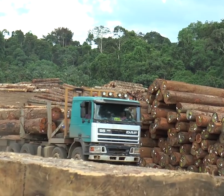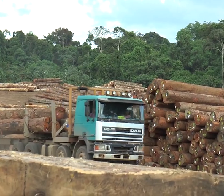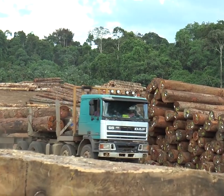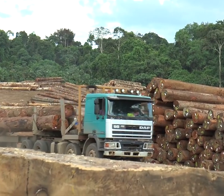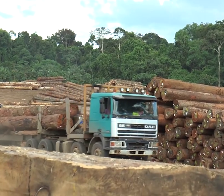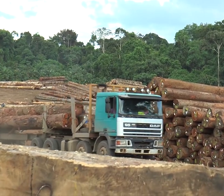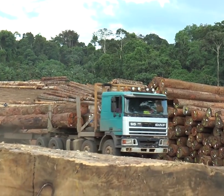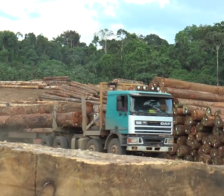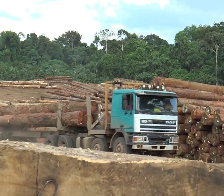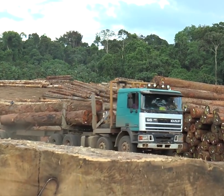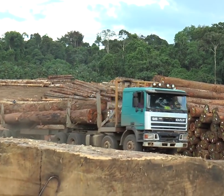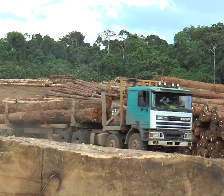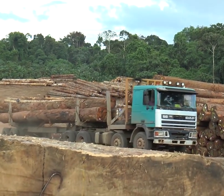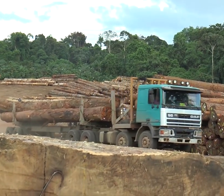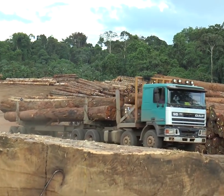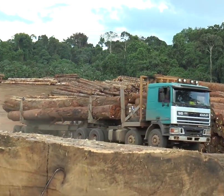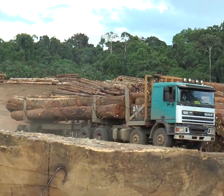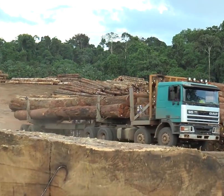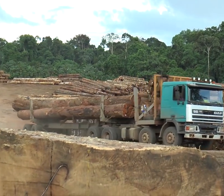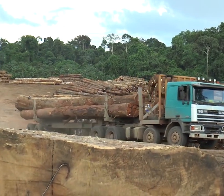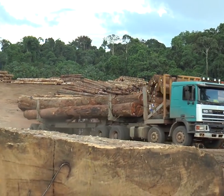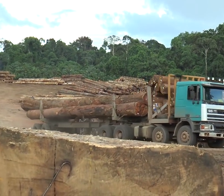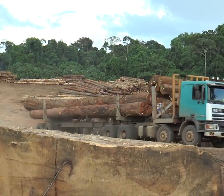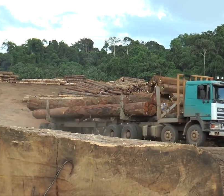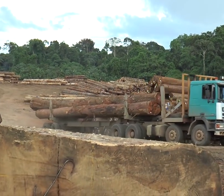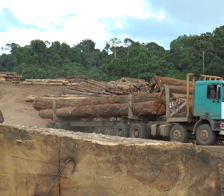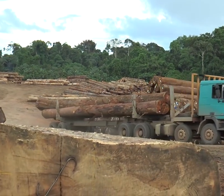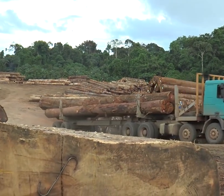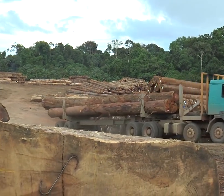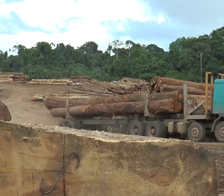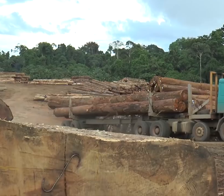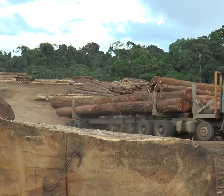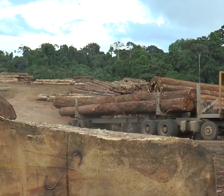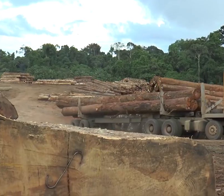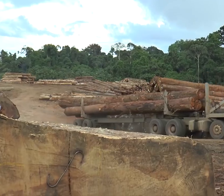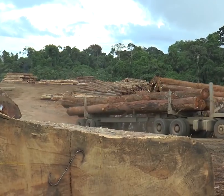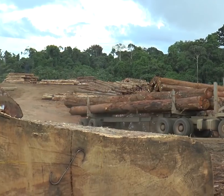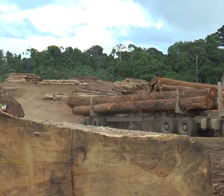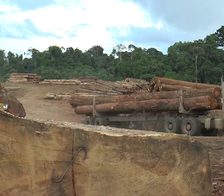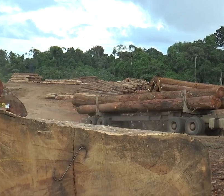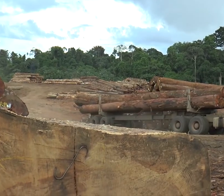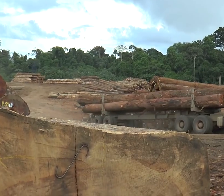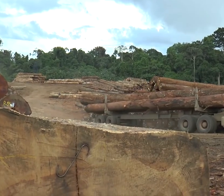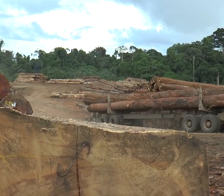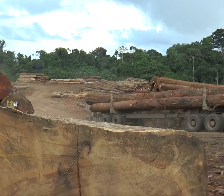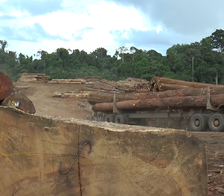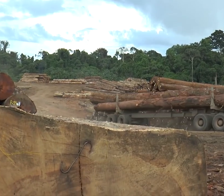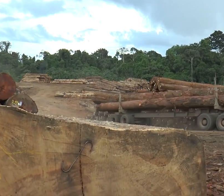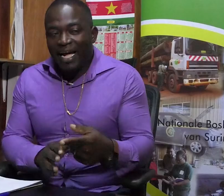korter te maken, stimuleer je die klant om één... Niet alleen om zo